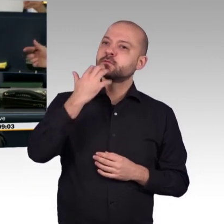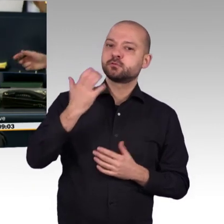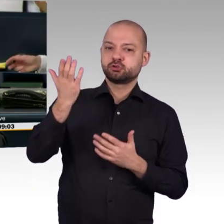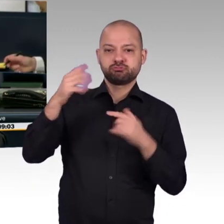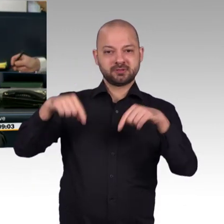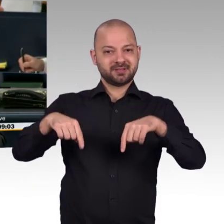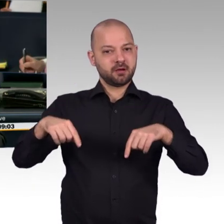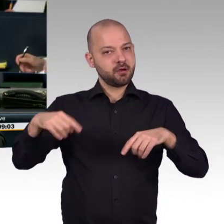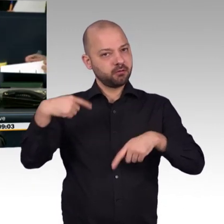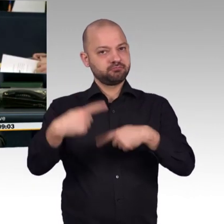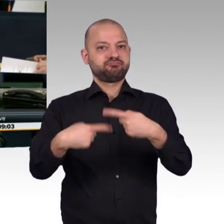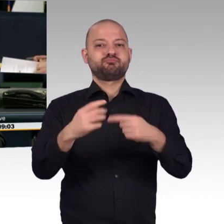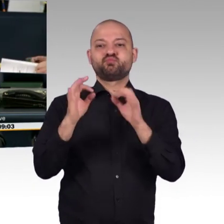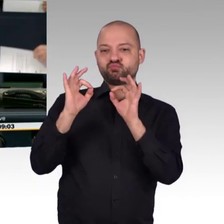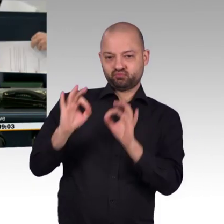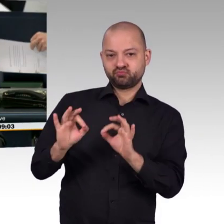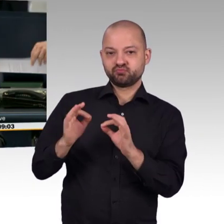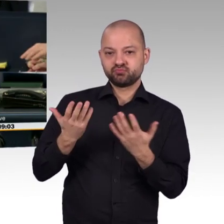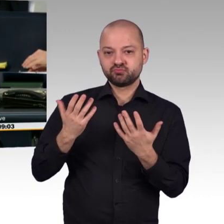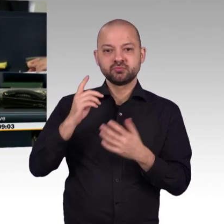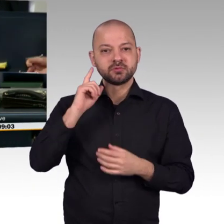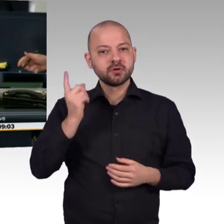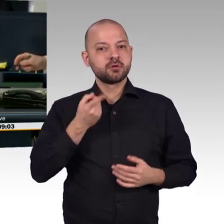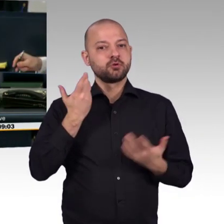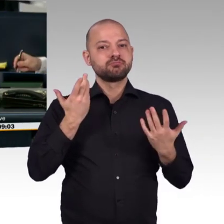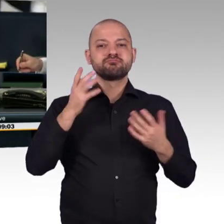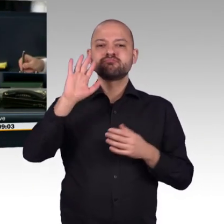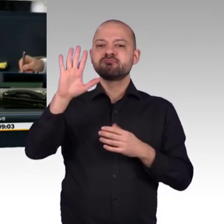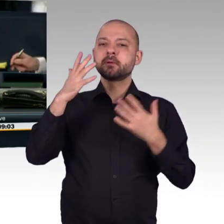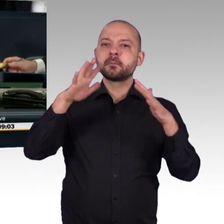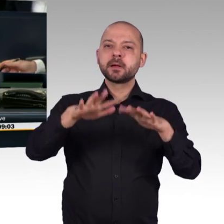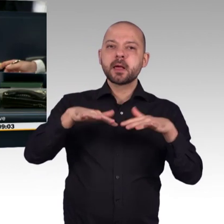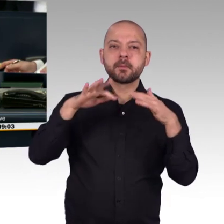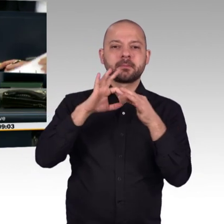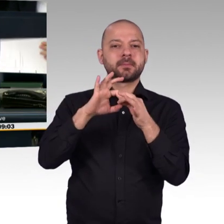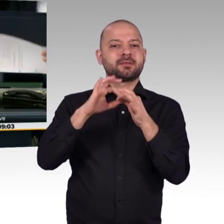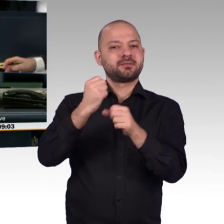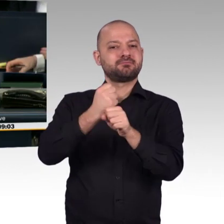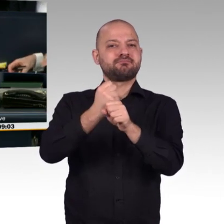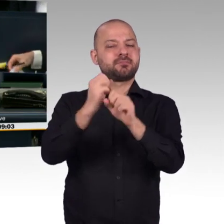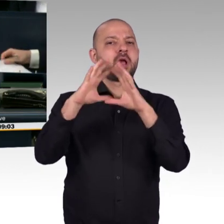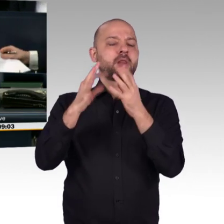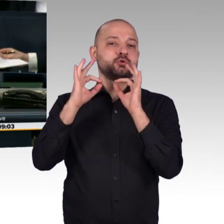Beratung der Unterrichtung durch die Bundesregierung zu ihrer Umsetzungsstrategie Digitalisierung gestalten.